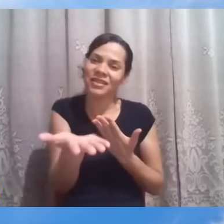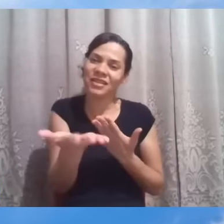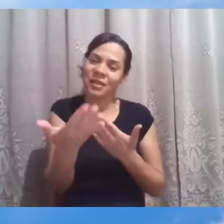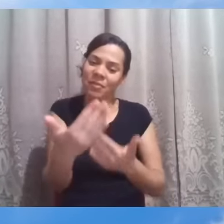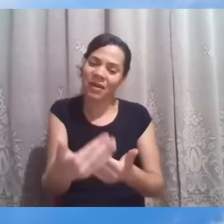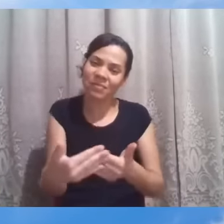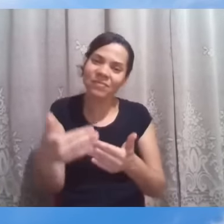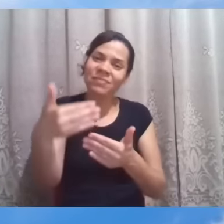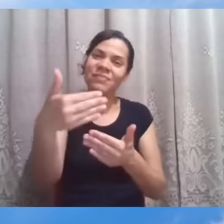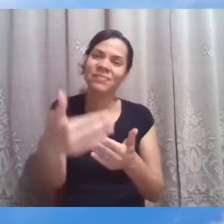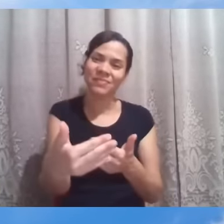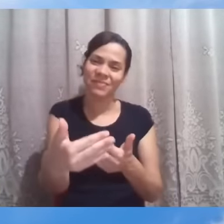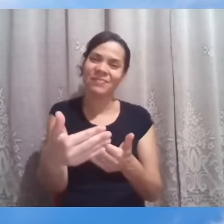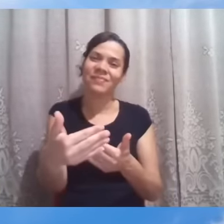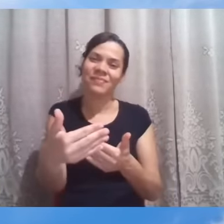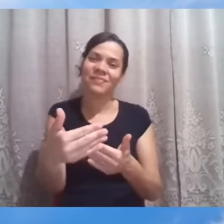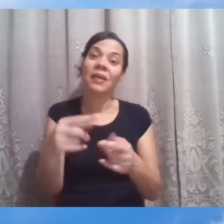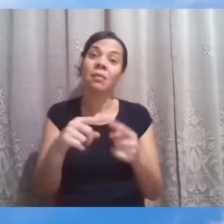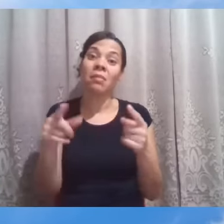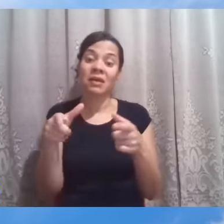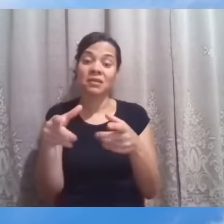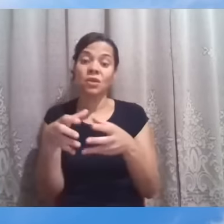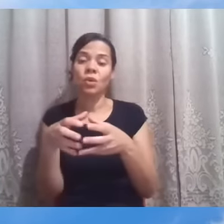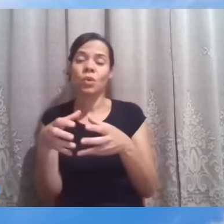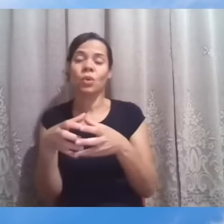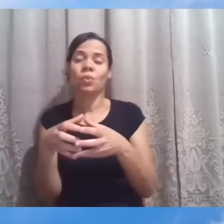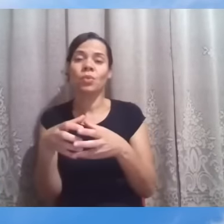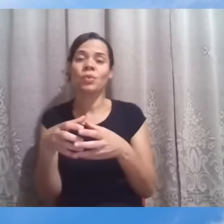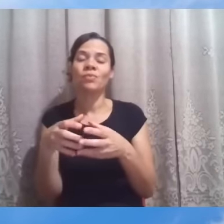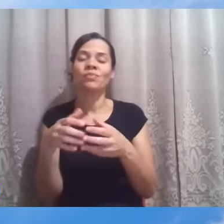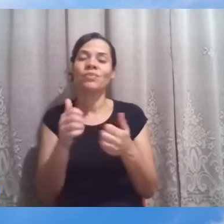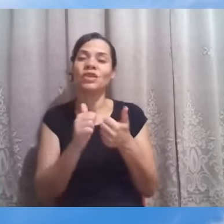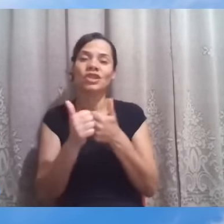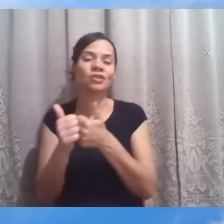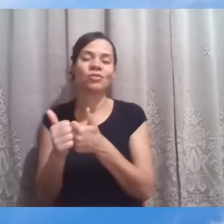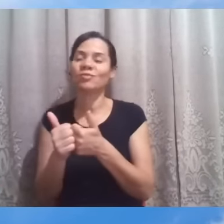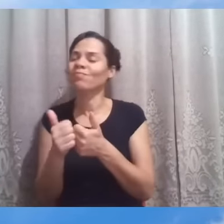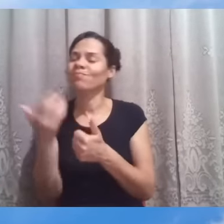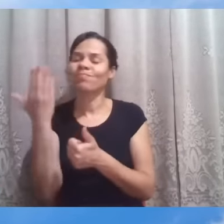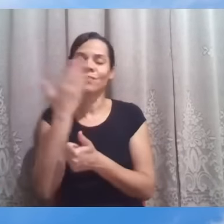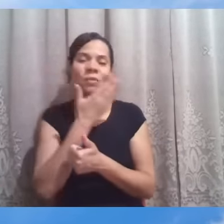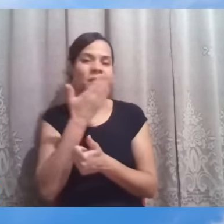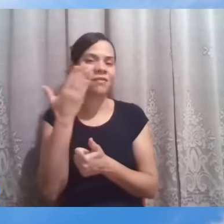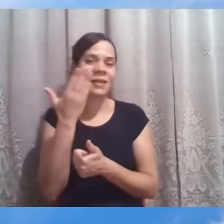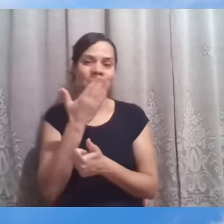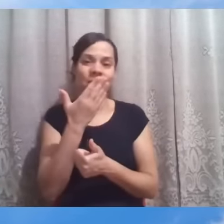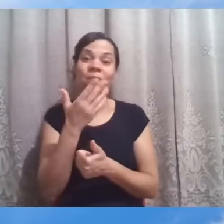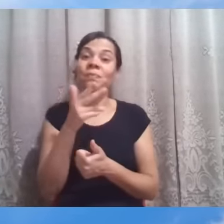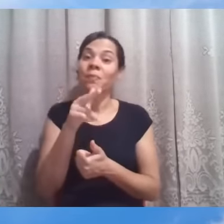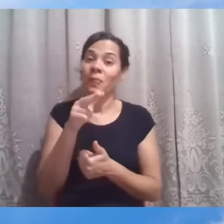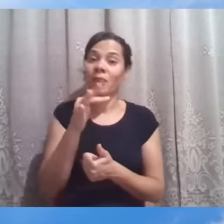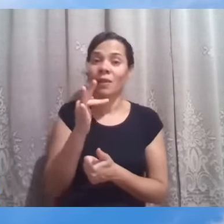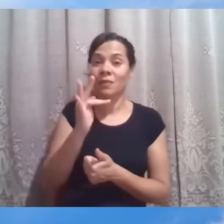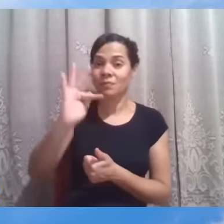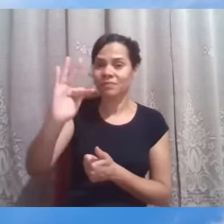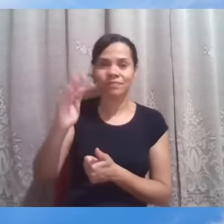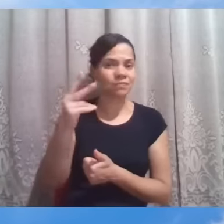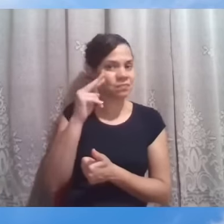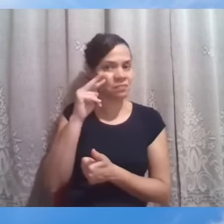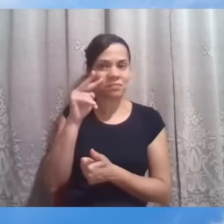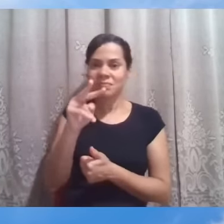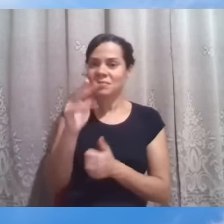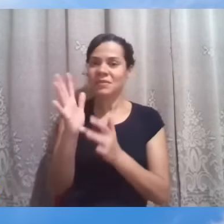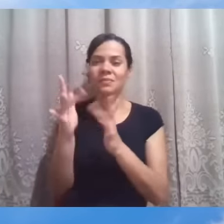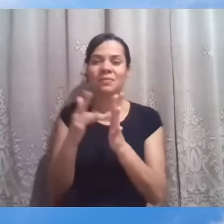No entanto, os discípulos ali não conseguiam ver isso. Como os fariseus não viam quando Jesus se reunia com publicanos e